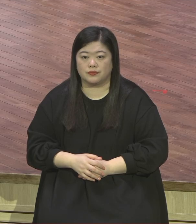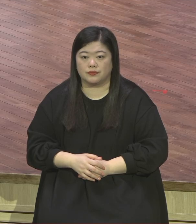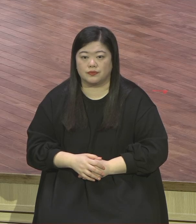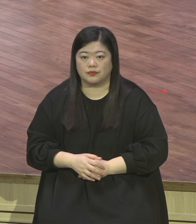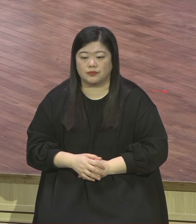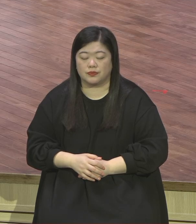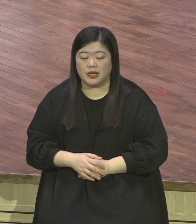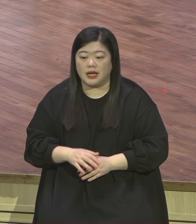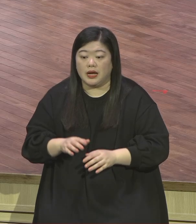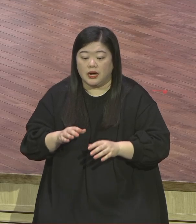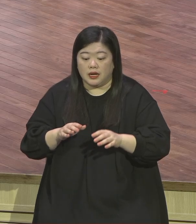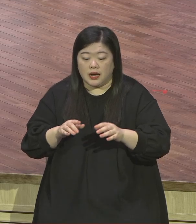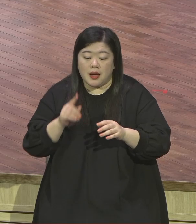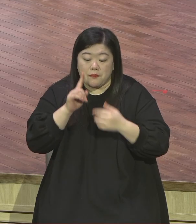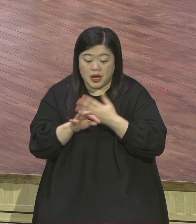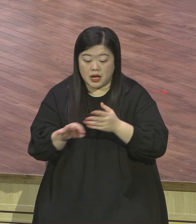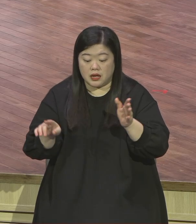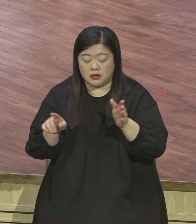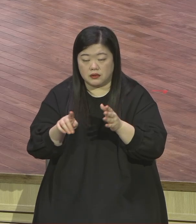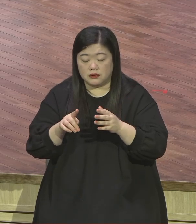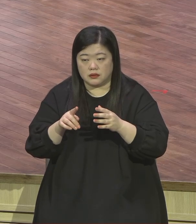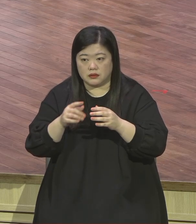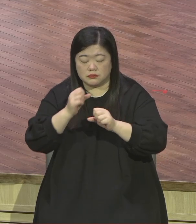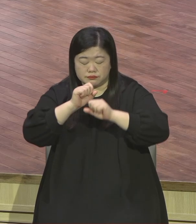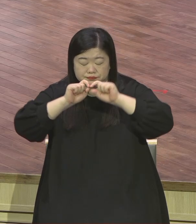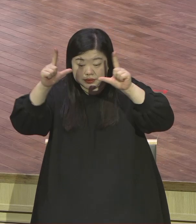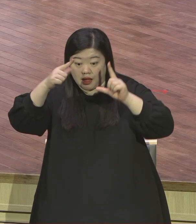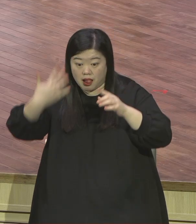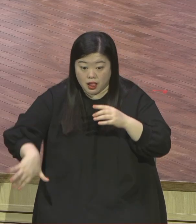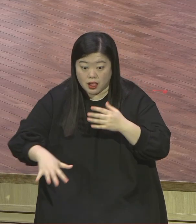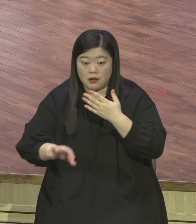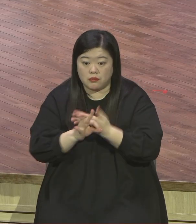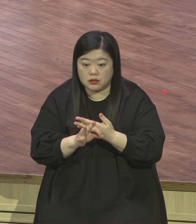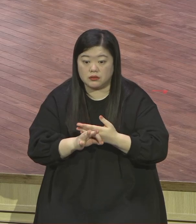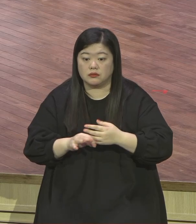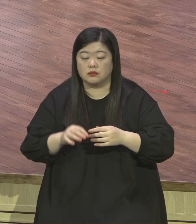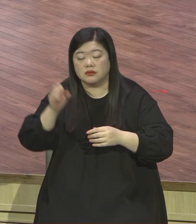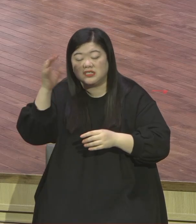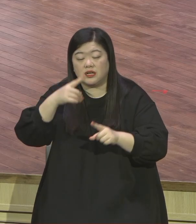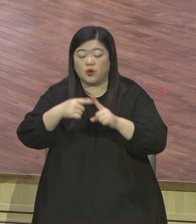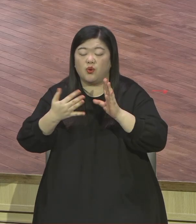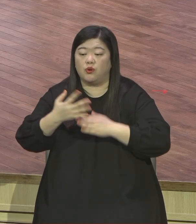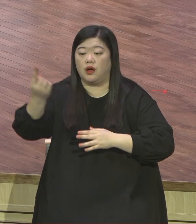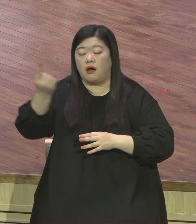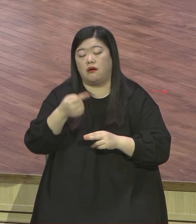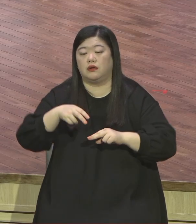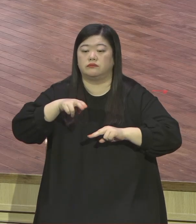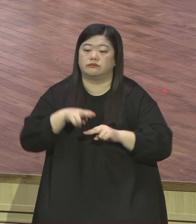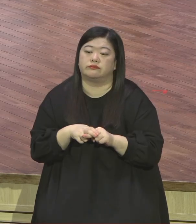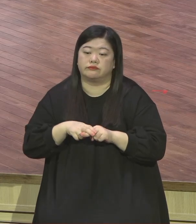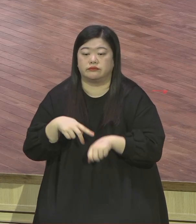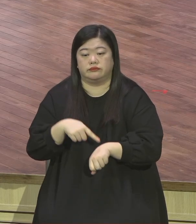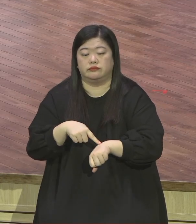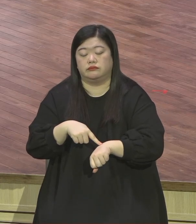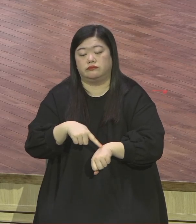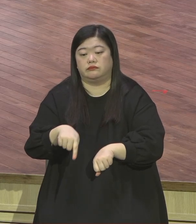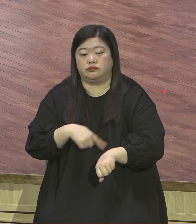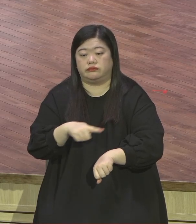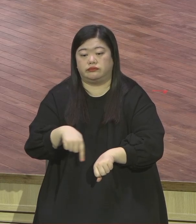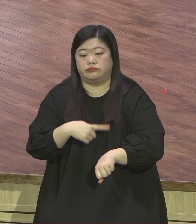감동도 아무 변화도 아무런 결단도 없어요 그냥 한 번 봤다 가는